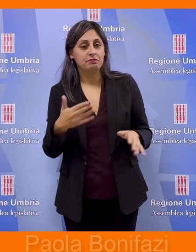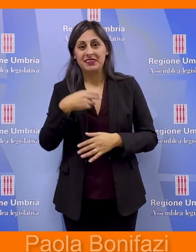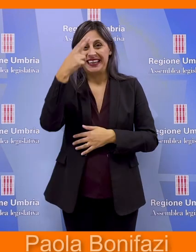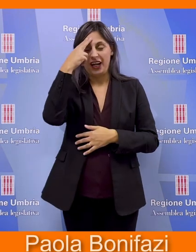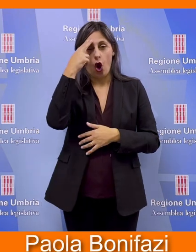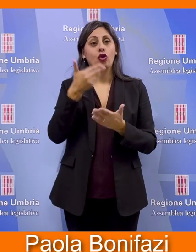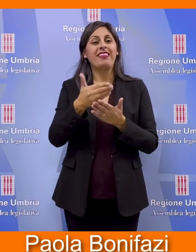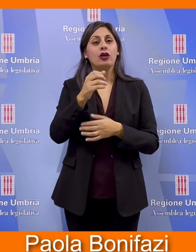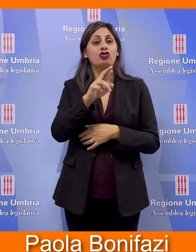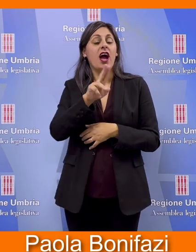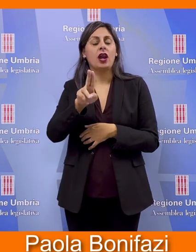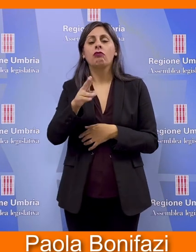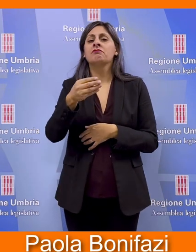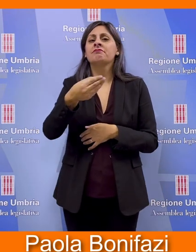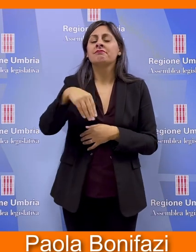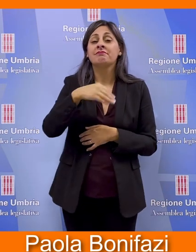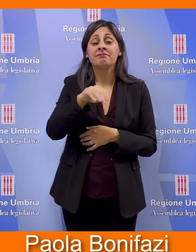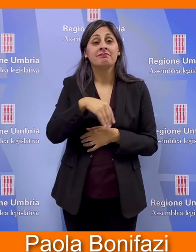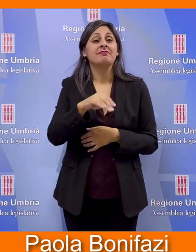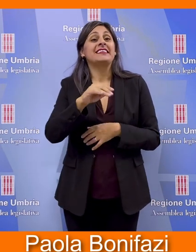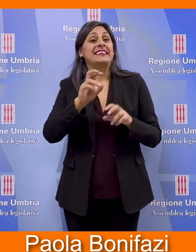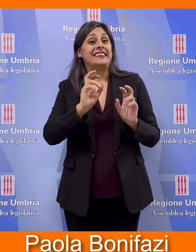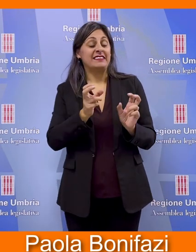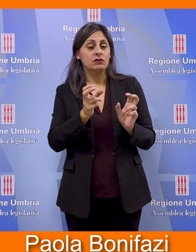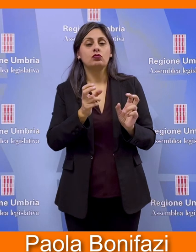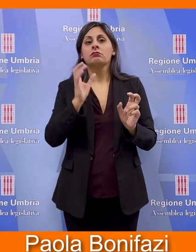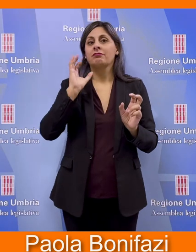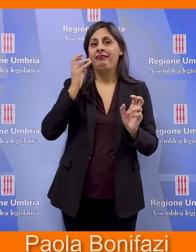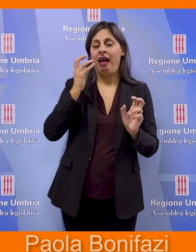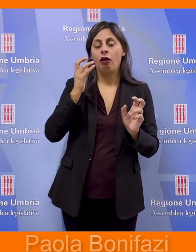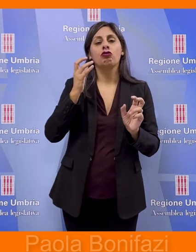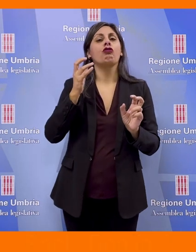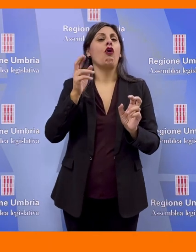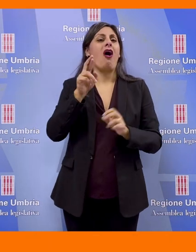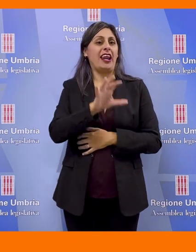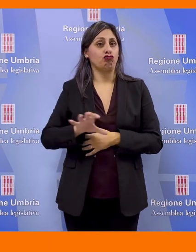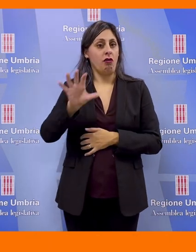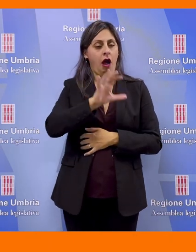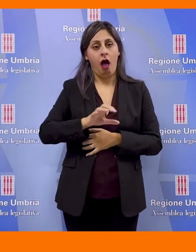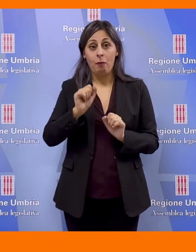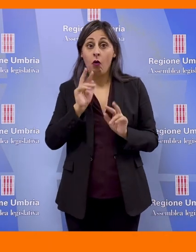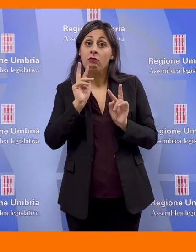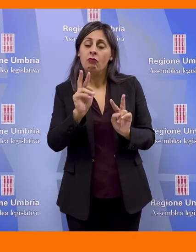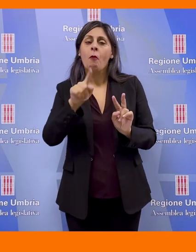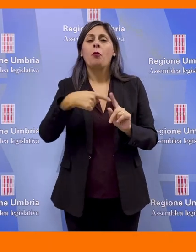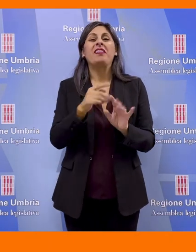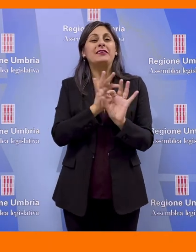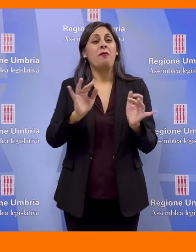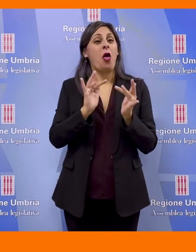TeleCRU va in onda sulle emittenti televisive e radiofoniche della regione, è disponibile anche in rete sul